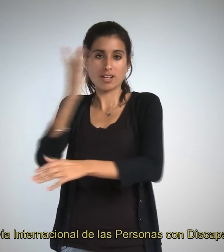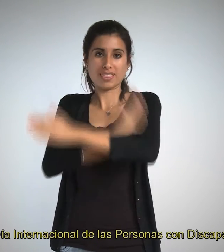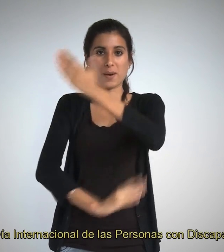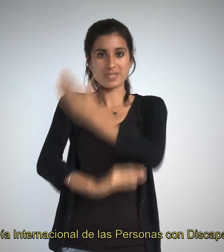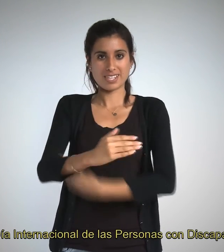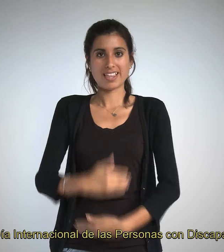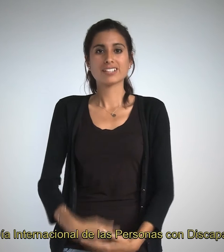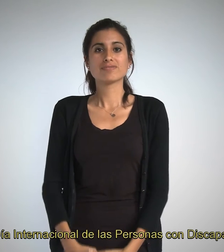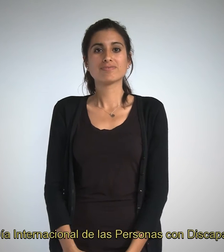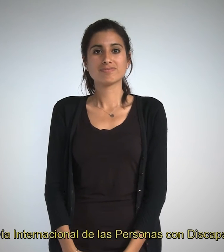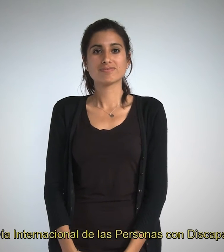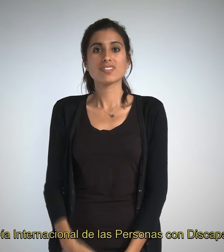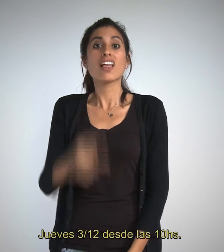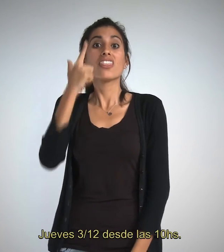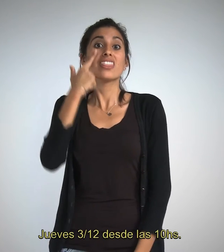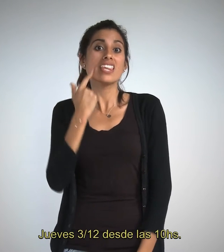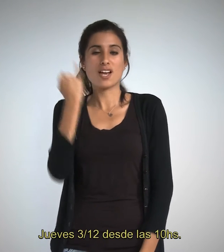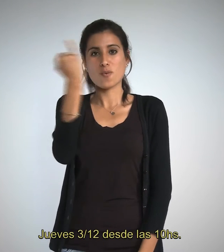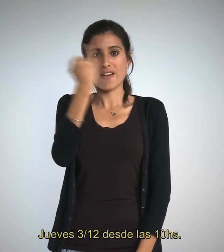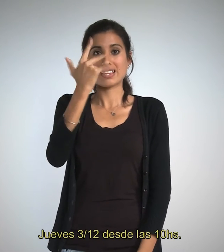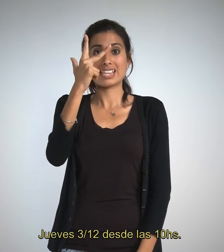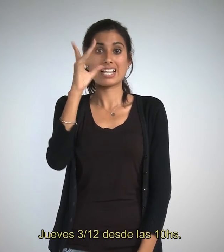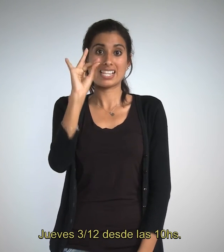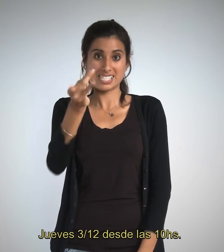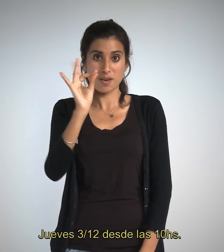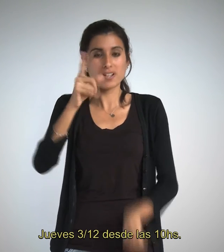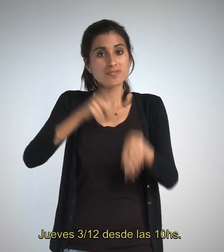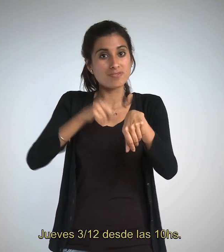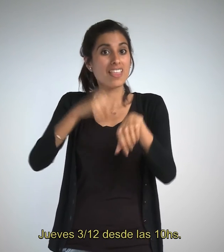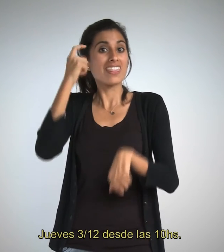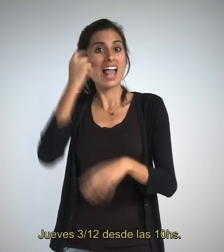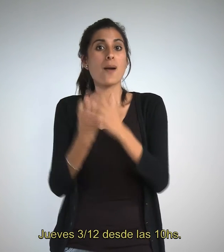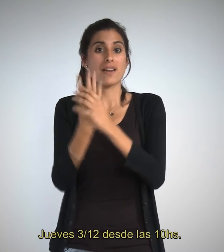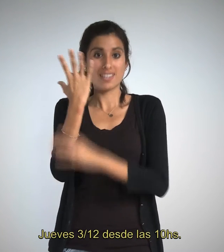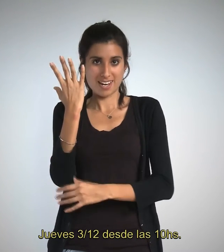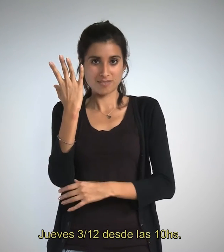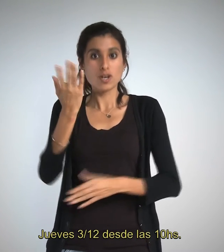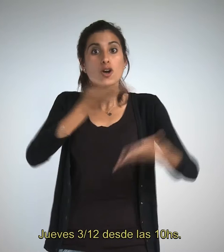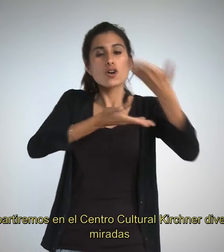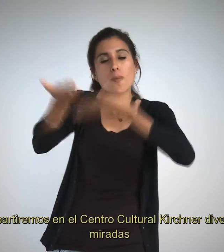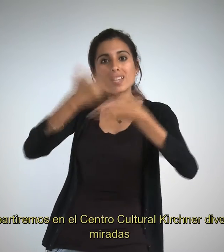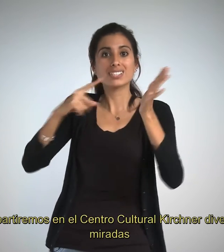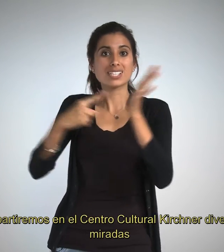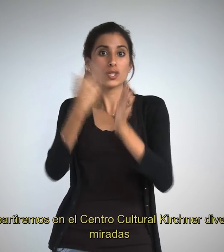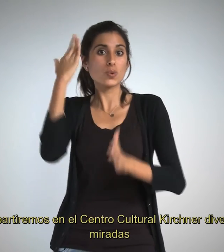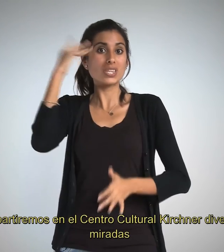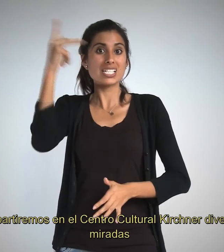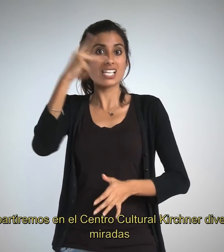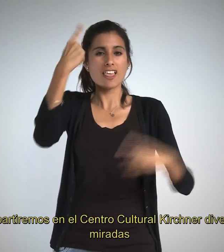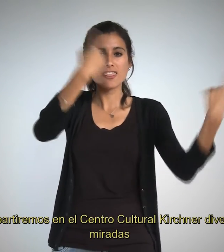Discapacidad. Jueves 3 de diciembre, desde las 10 horas. Compartiremos en el Centro Cultural